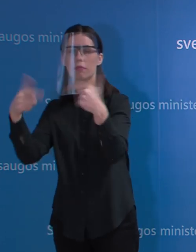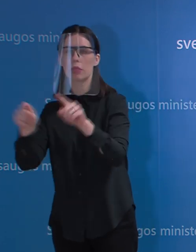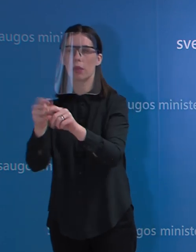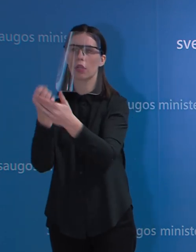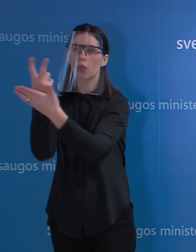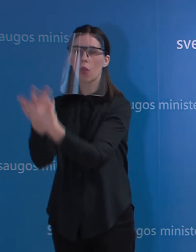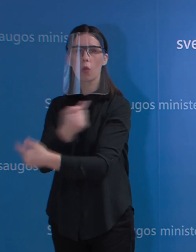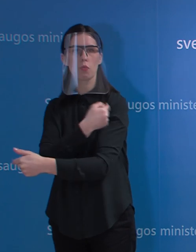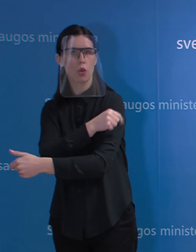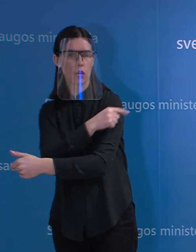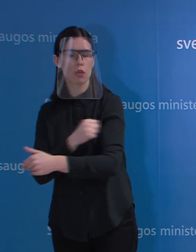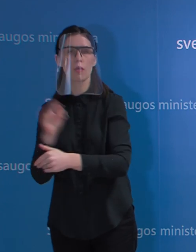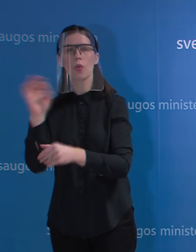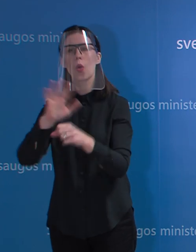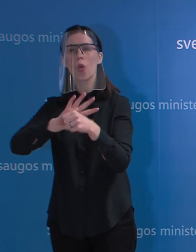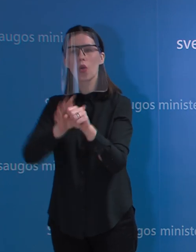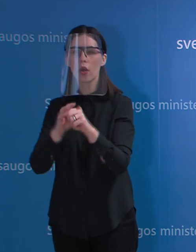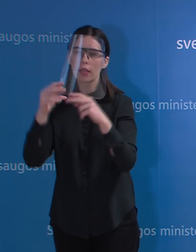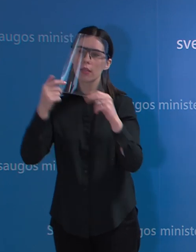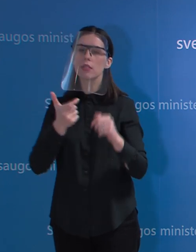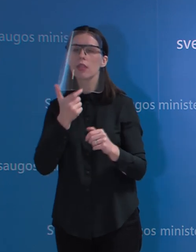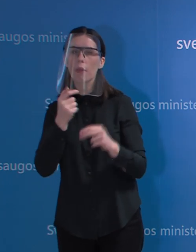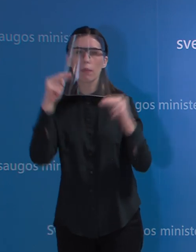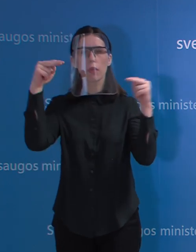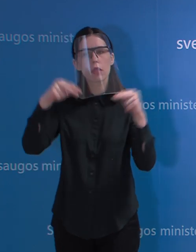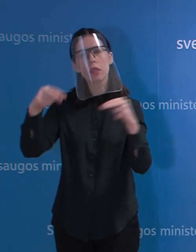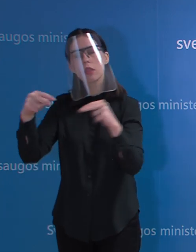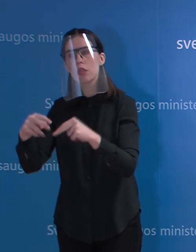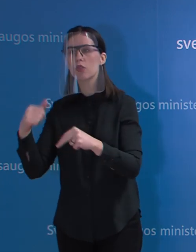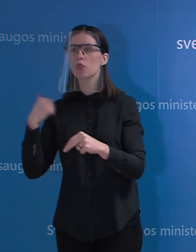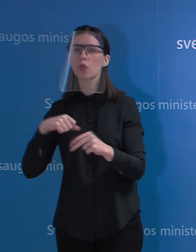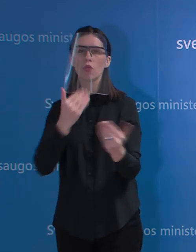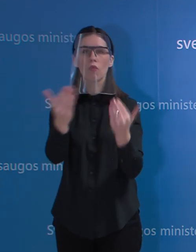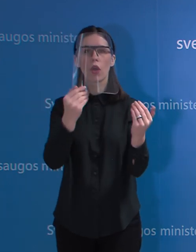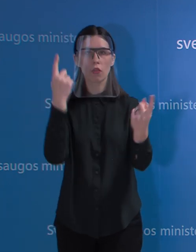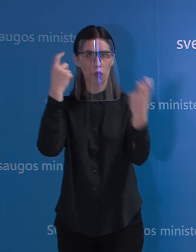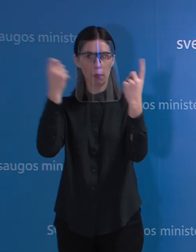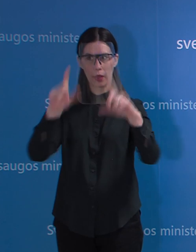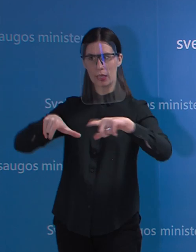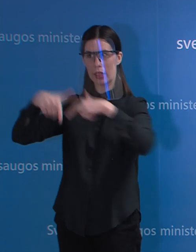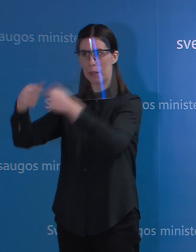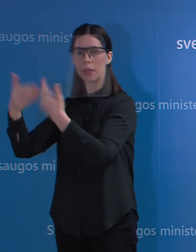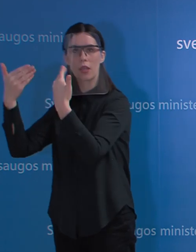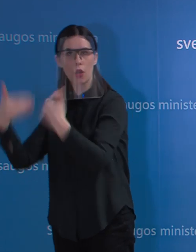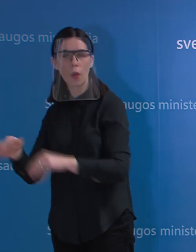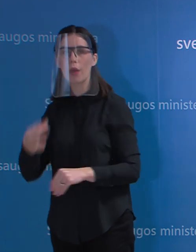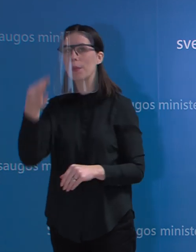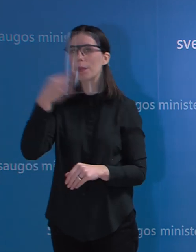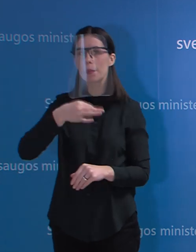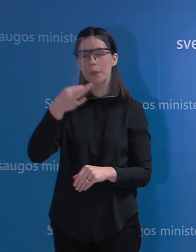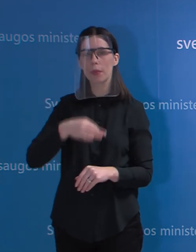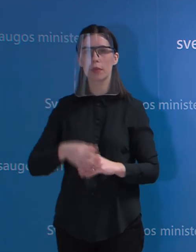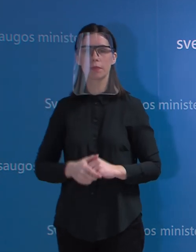dėl koronaviruso stebimų, izoliuotinis turinčių žmonių duomenis ir kada tai bus padaryta, jeigu dar